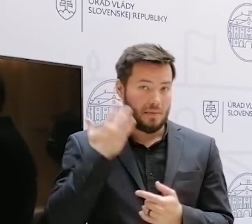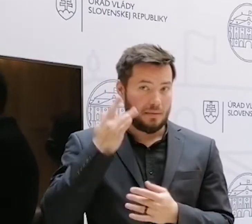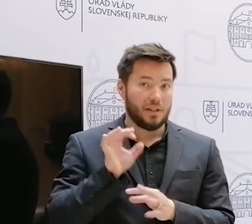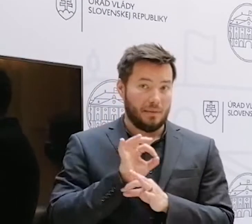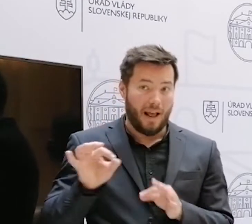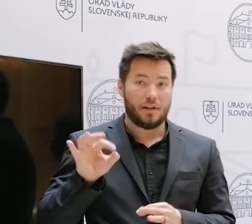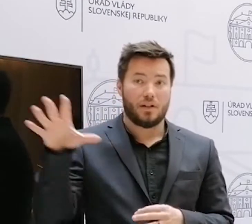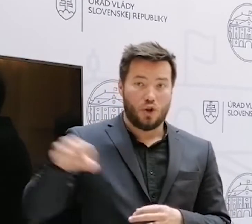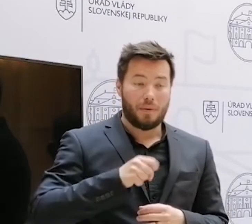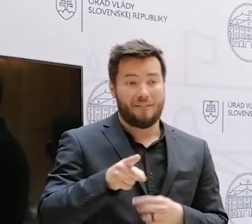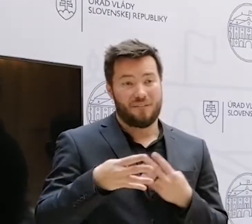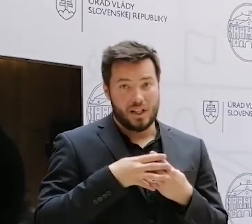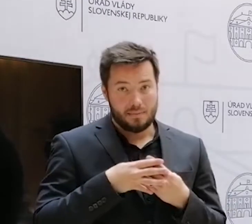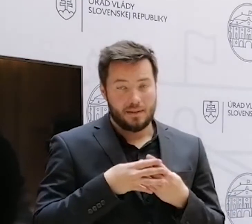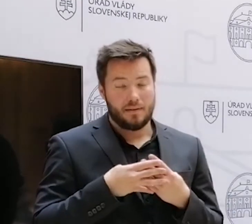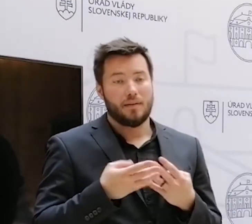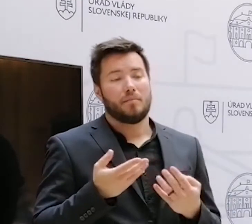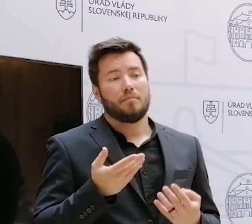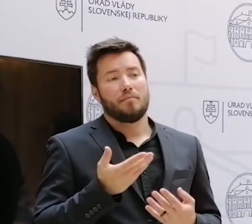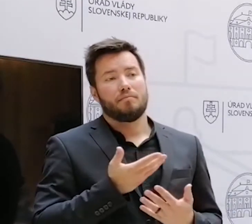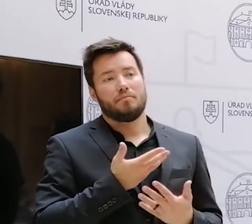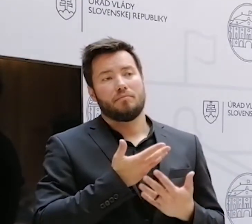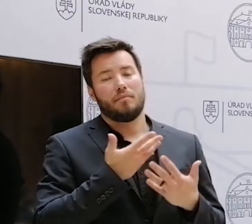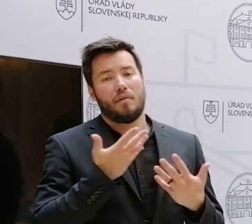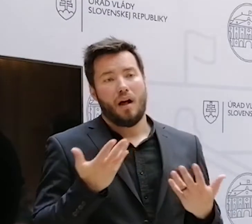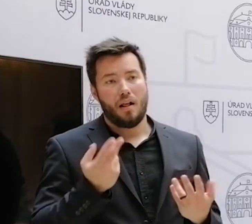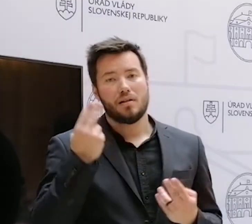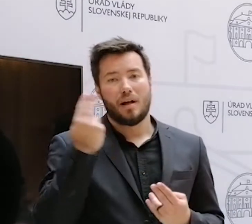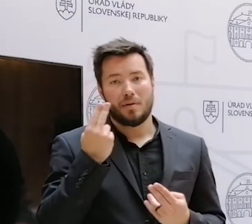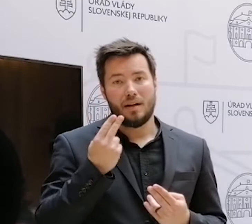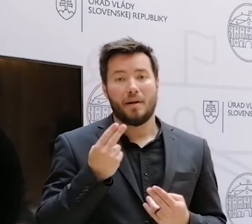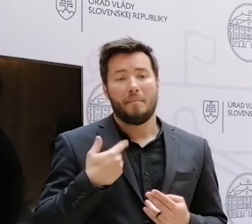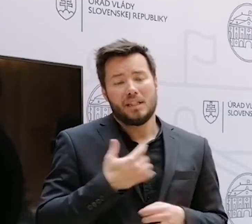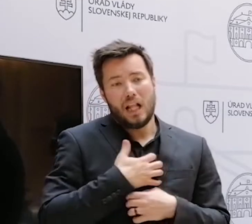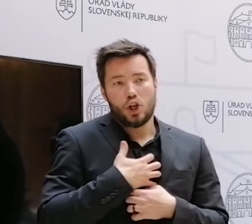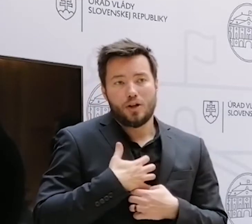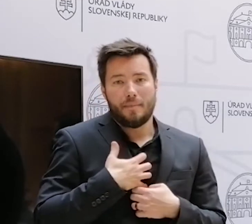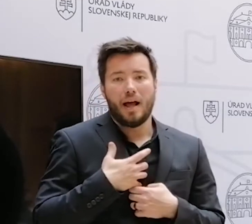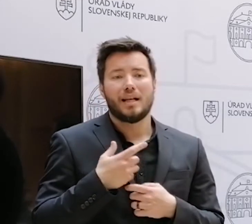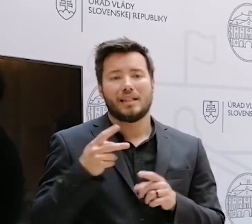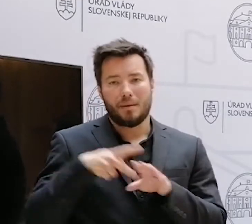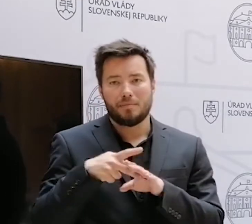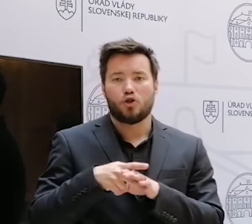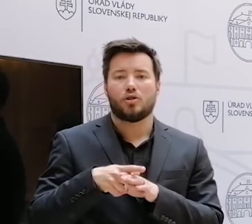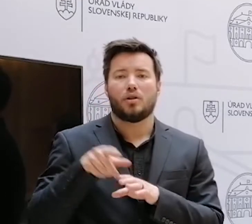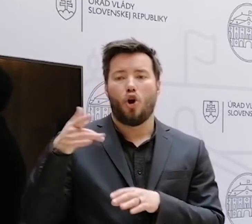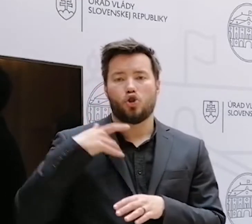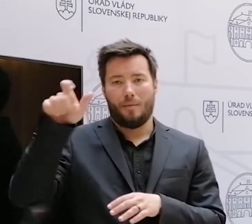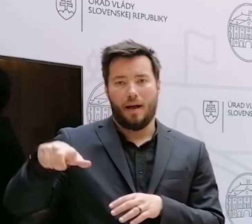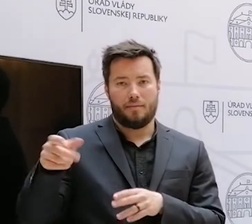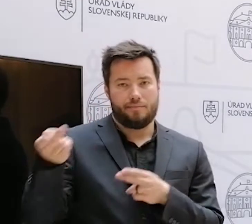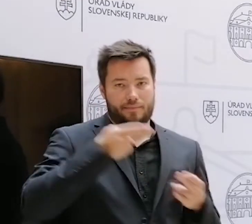bol zobraný. Každopádne robím všetky kroky k tomu, aby boli splnené podmienky pre vydanie tejto osoby. Keďže azylové konanie je